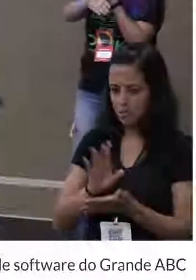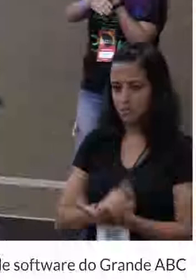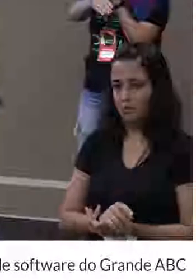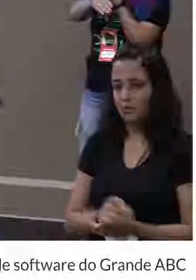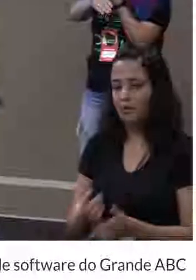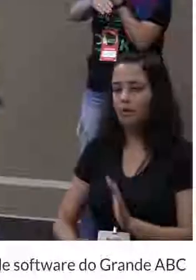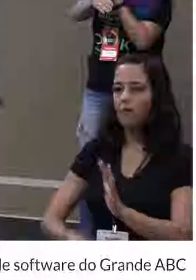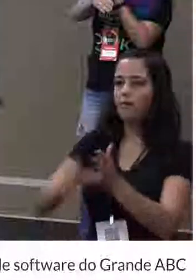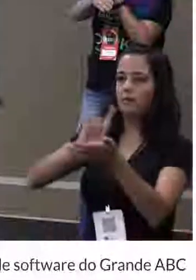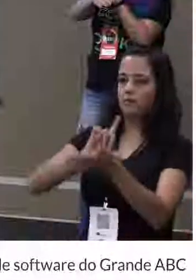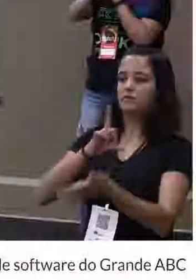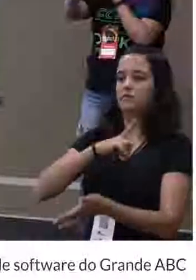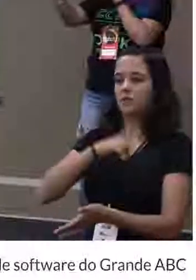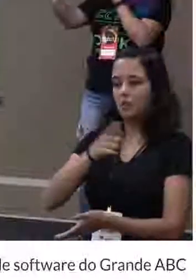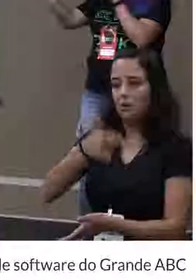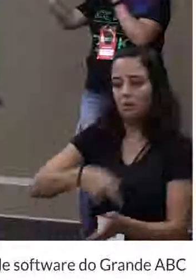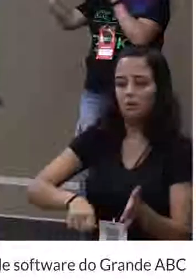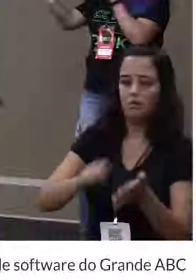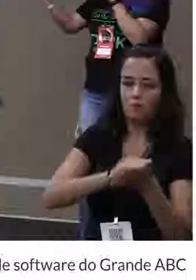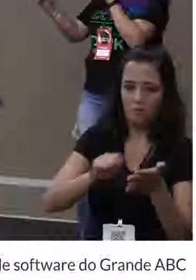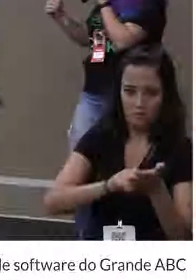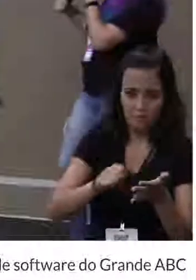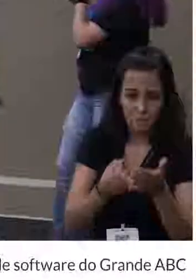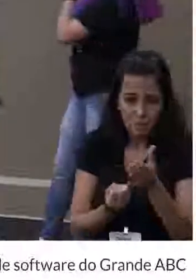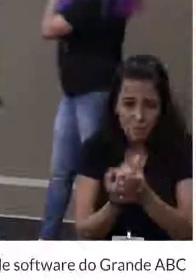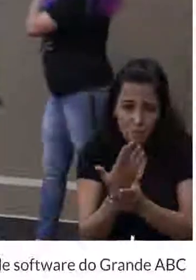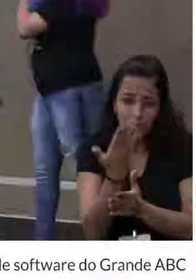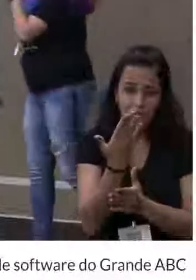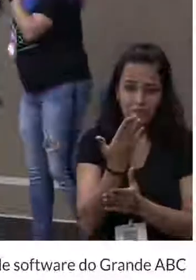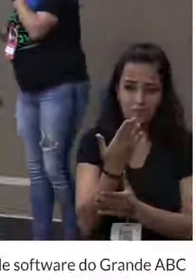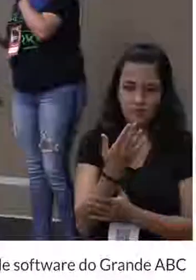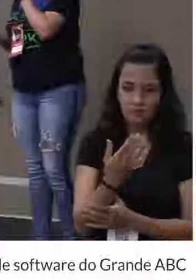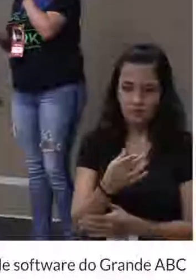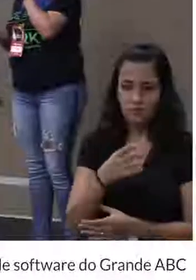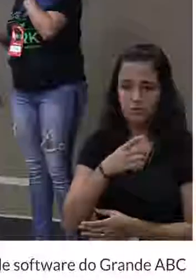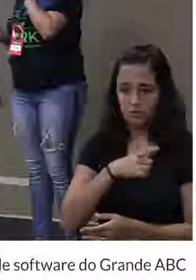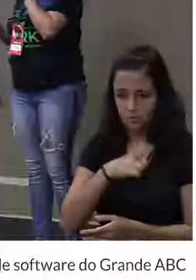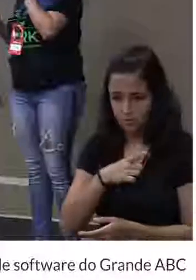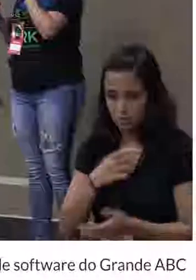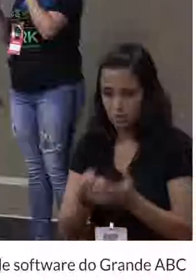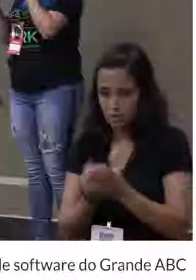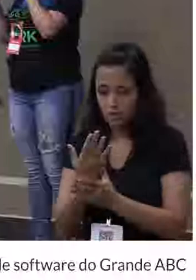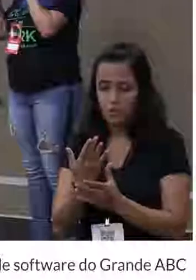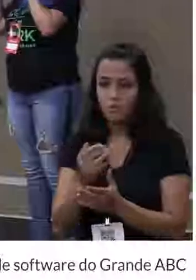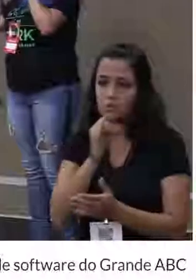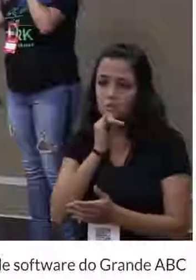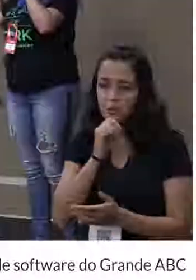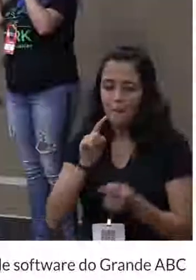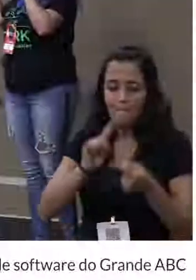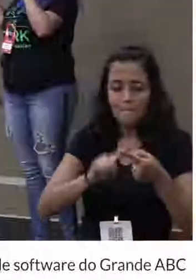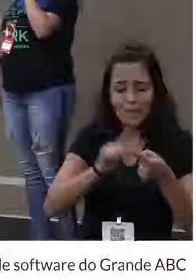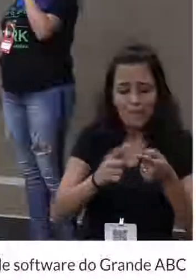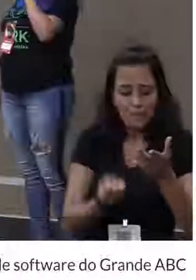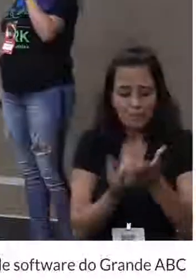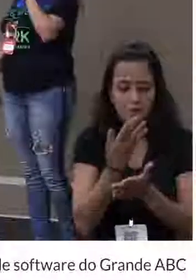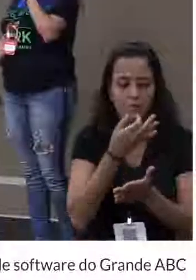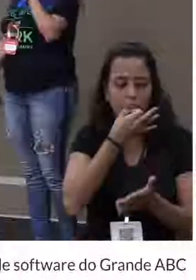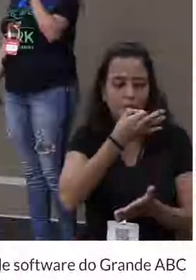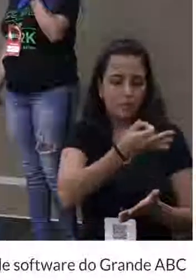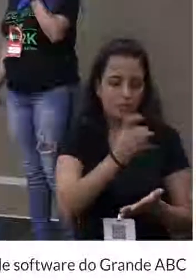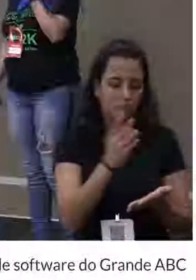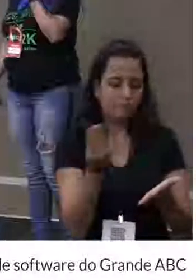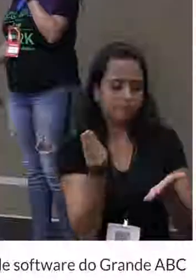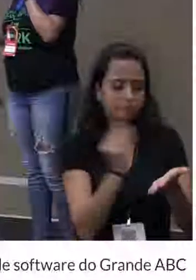rascunho. É basicamente isso. Tem o first working draft que é tipo a primeira vez que alguém sugeriu.